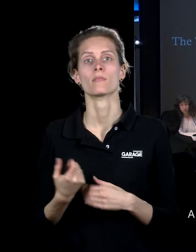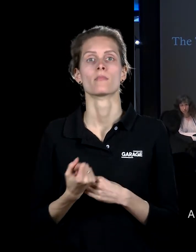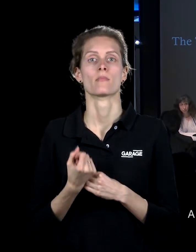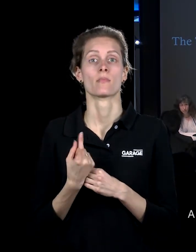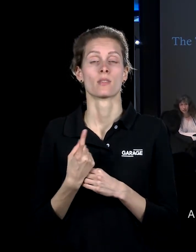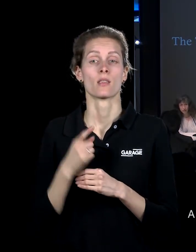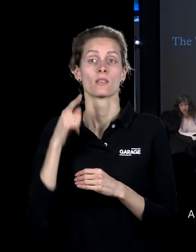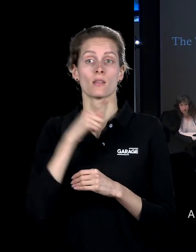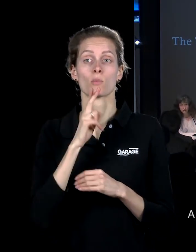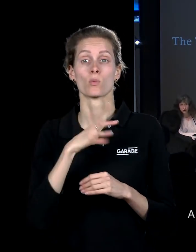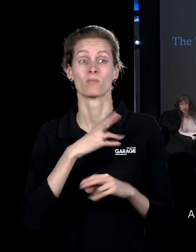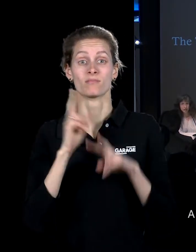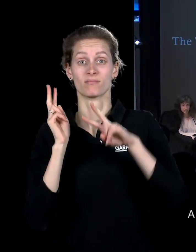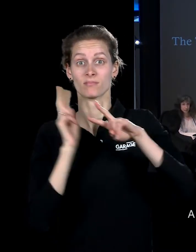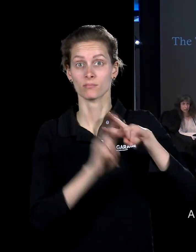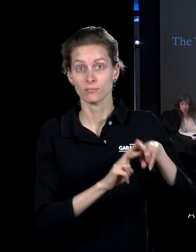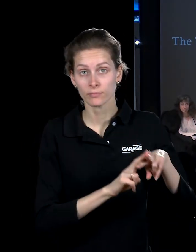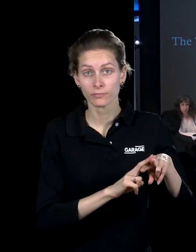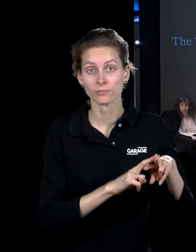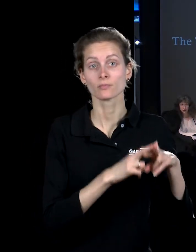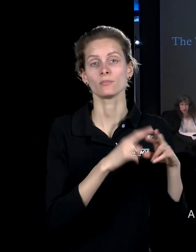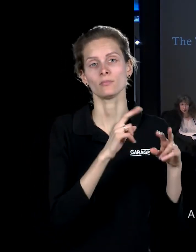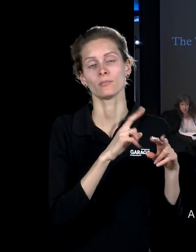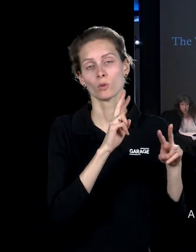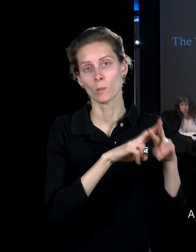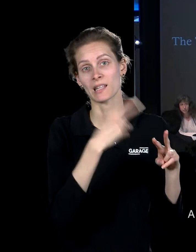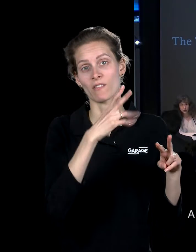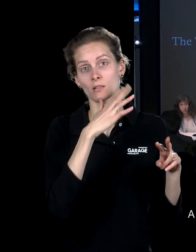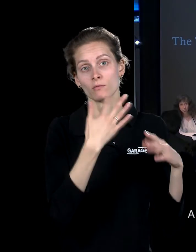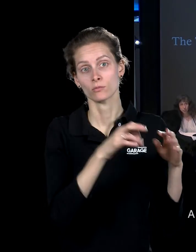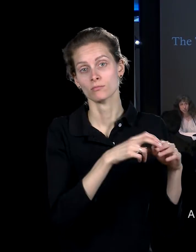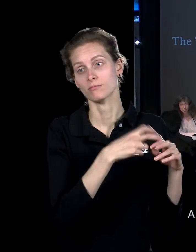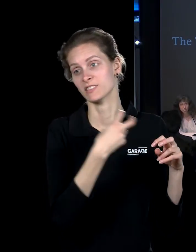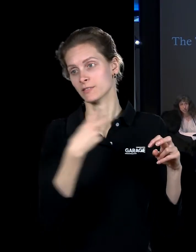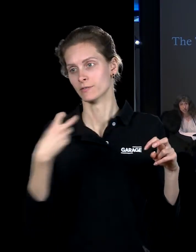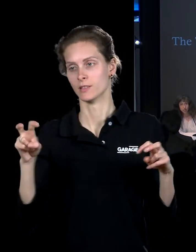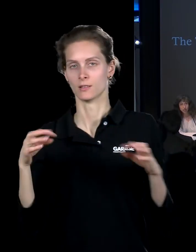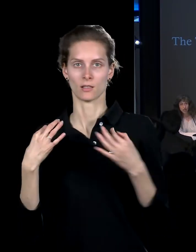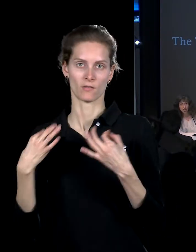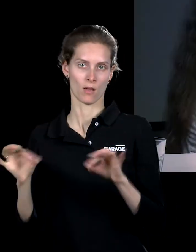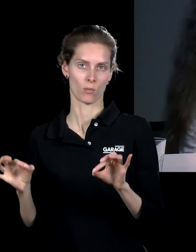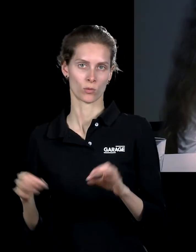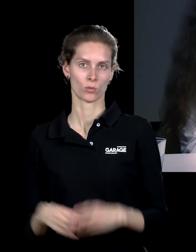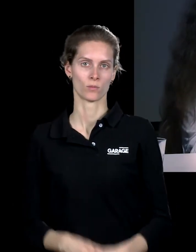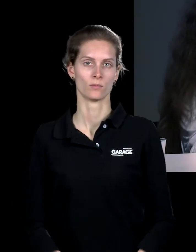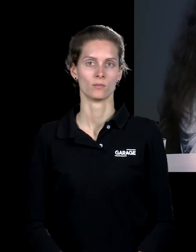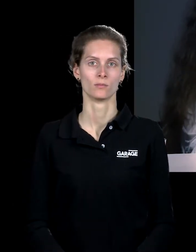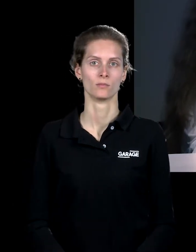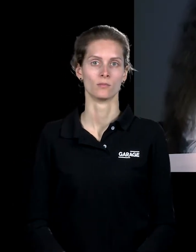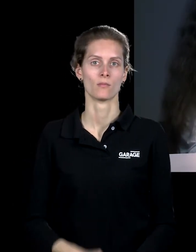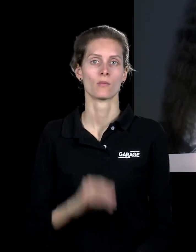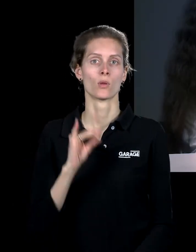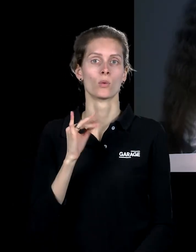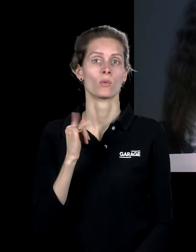грабитель которого посадили, отсидев свои 20 лет, выходит на свободу. И